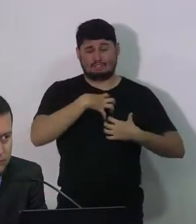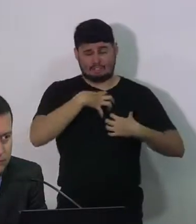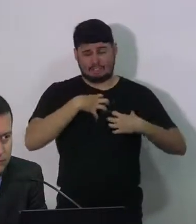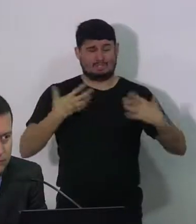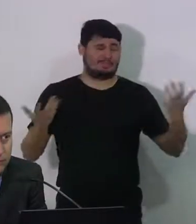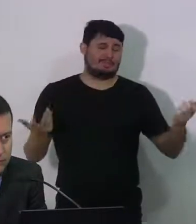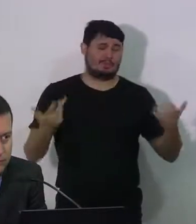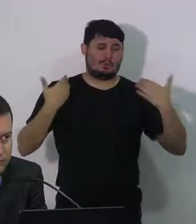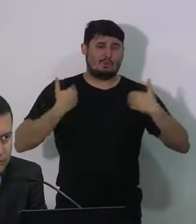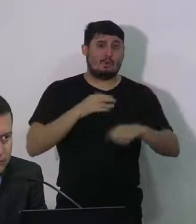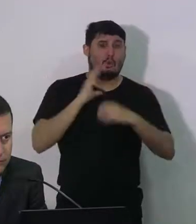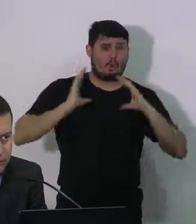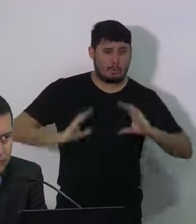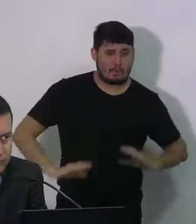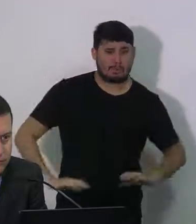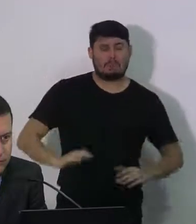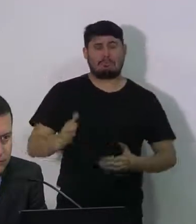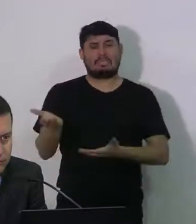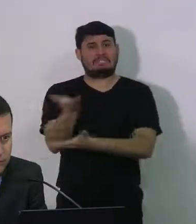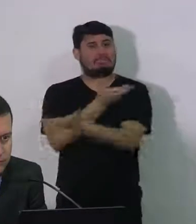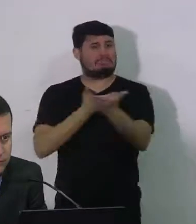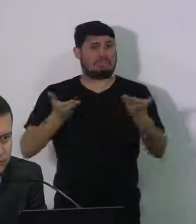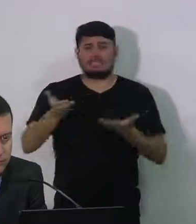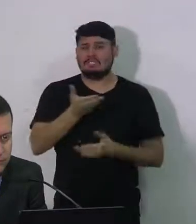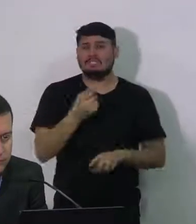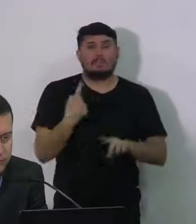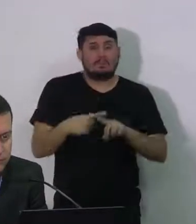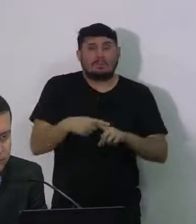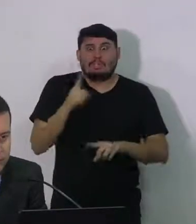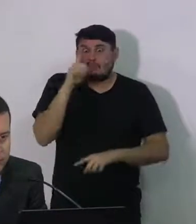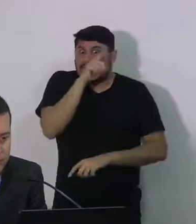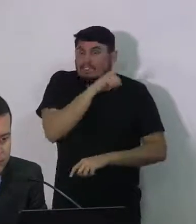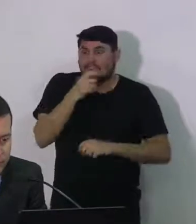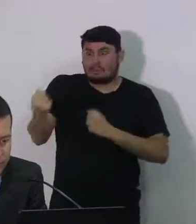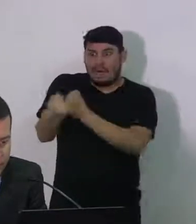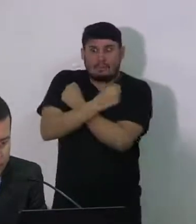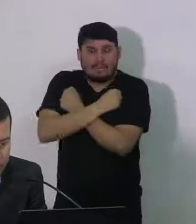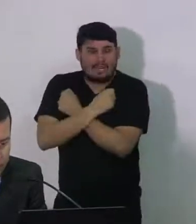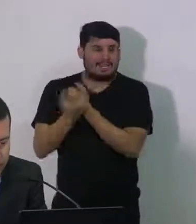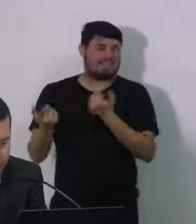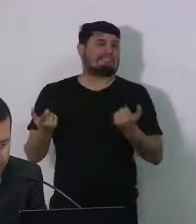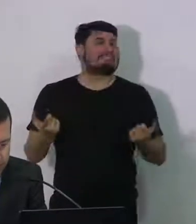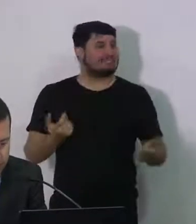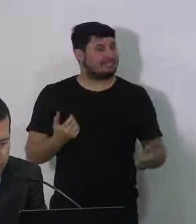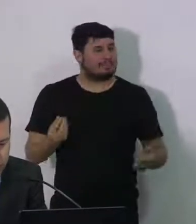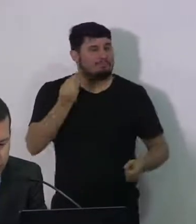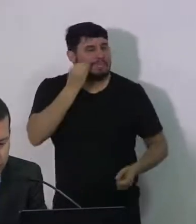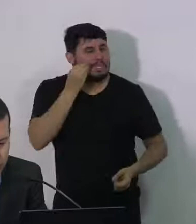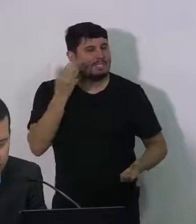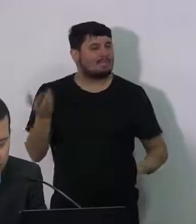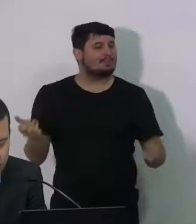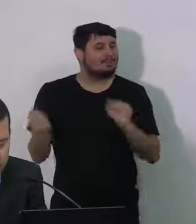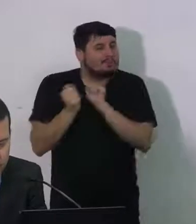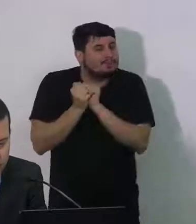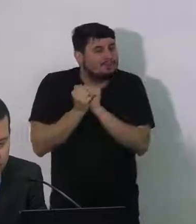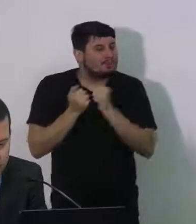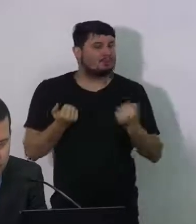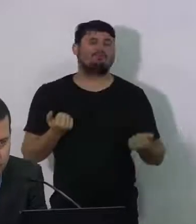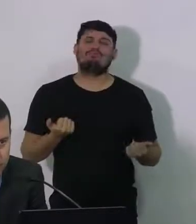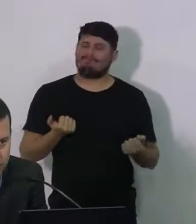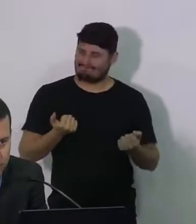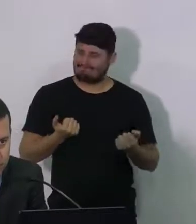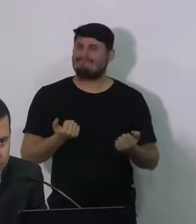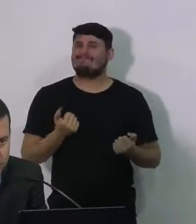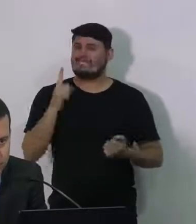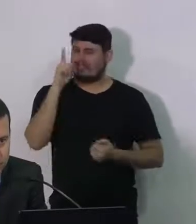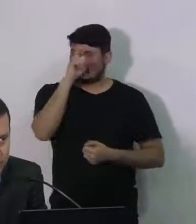conseguir não confraternizar não abraçar não beijar não estar do jeito que a gente gosta de estar juntos uns